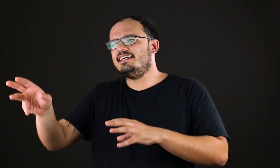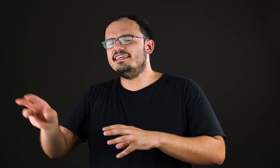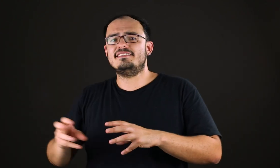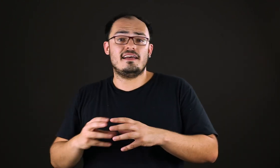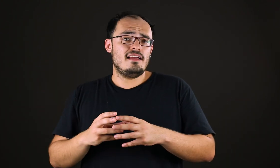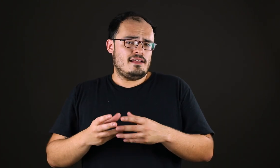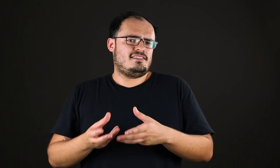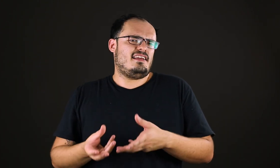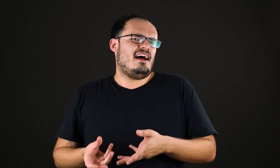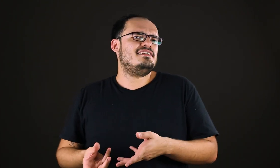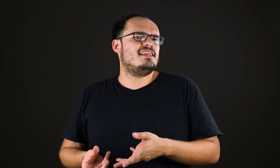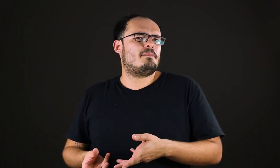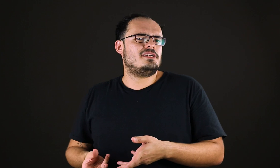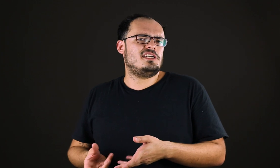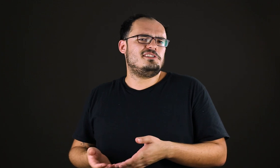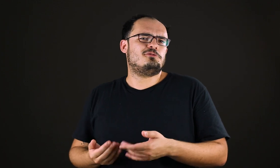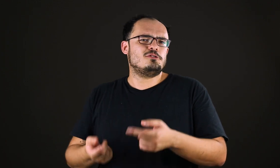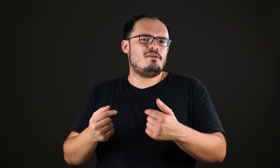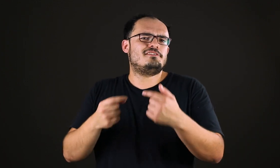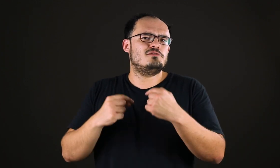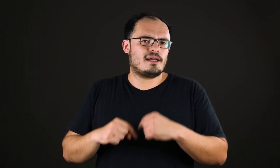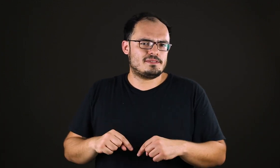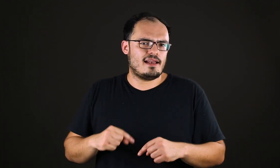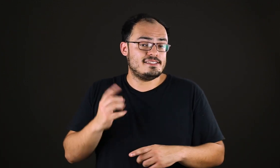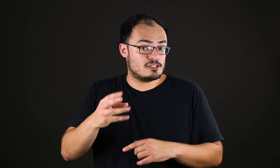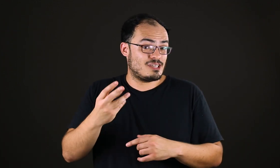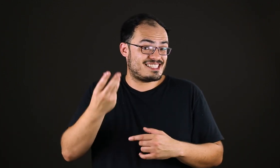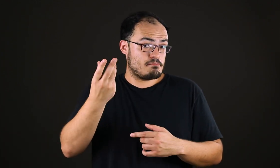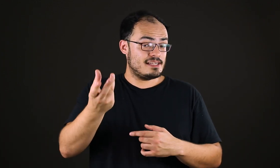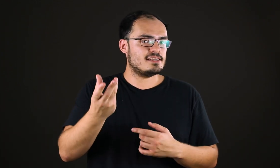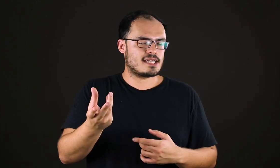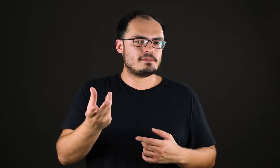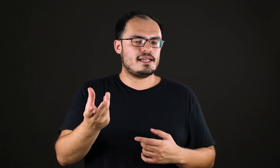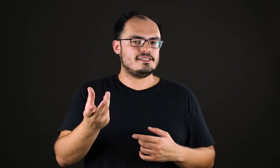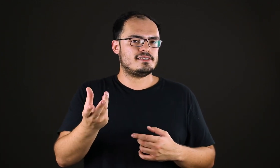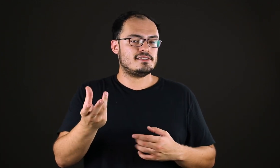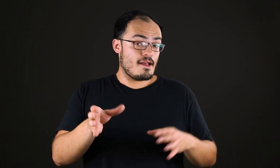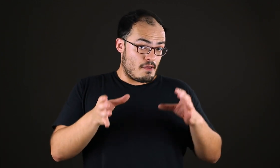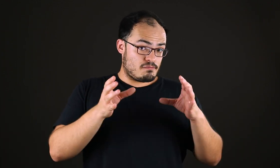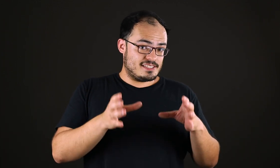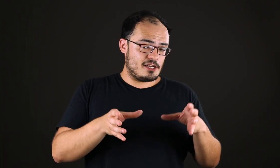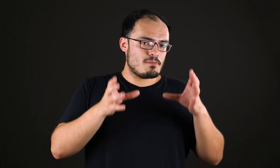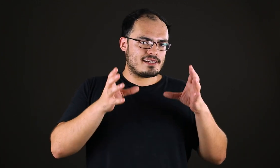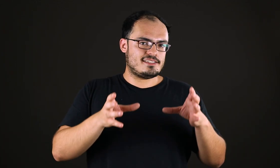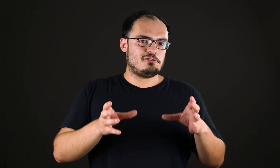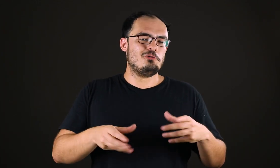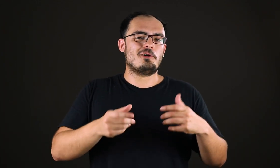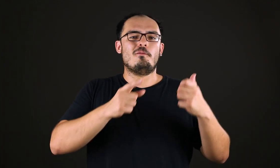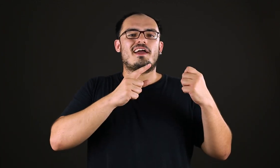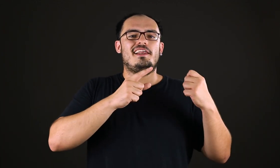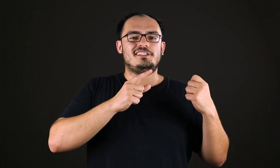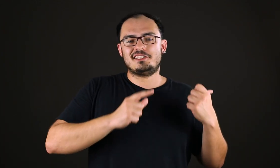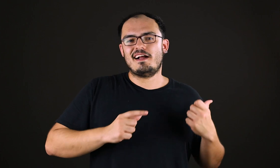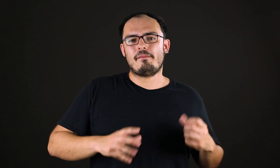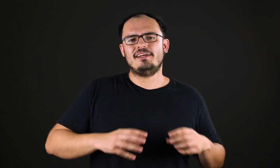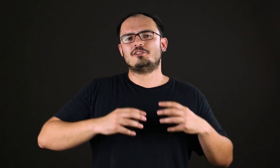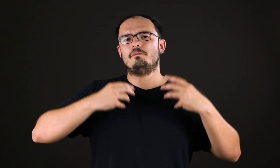lisa. Será que dá pra gente com os métodos capitalistas, com as demandas capitalistas, fazer uma arquitetura como aquela de antigamente que